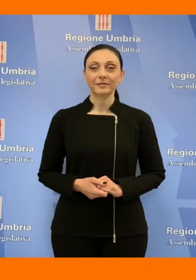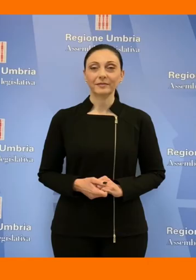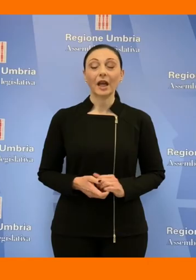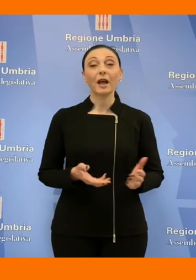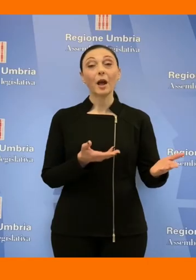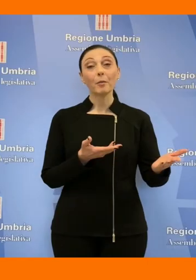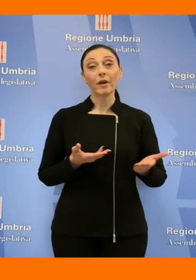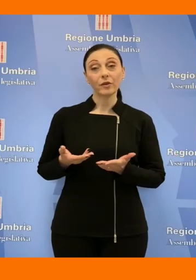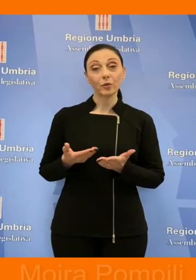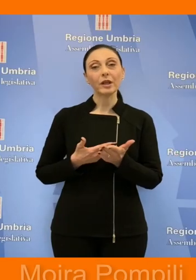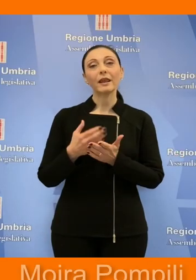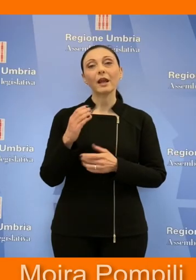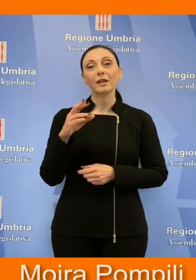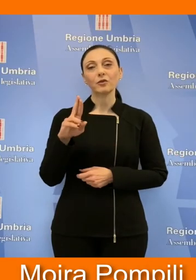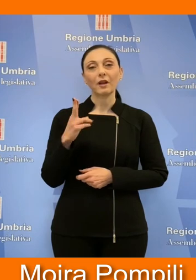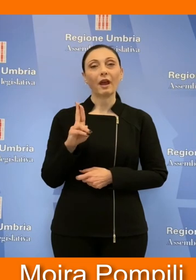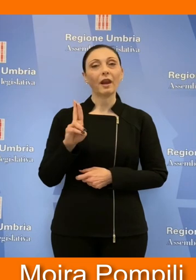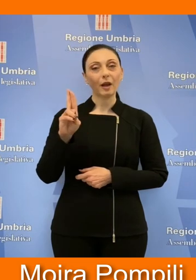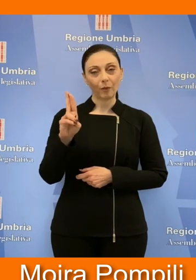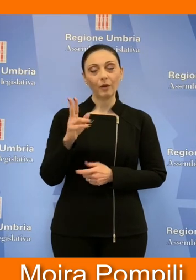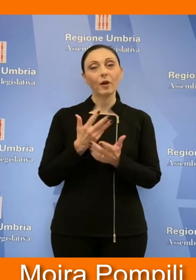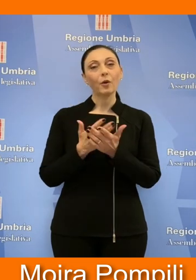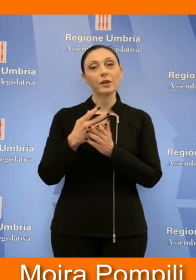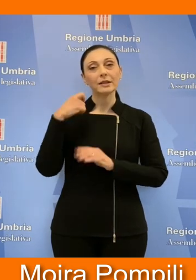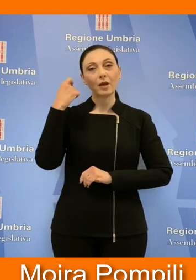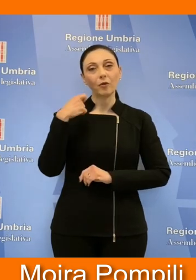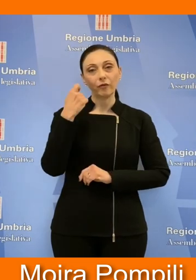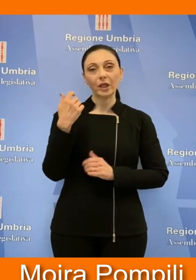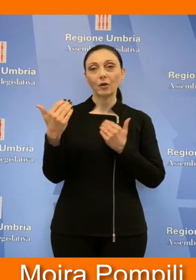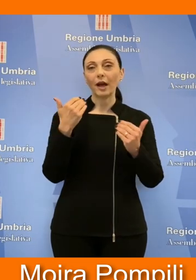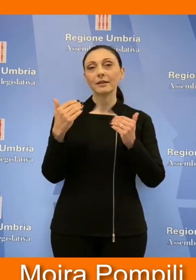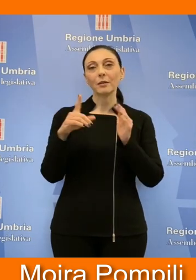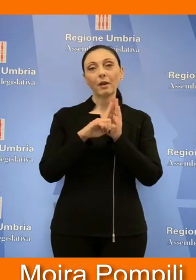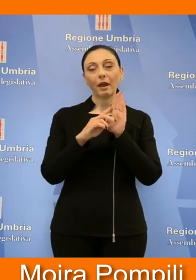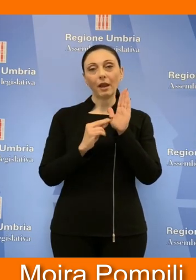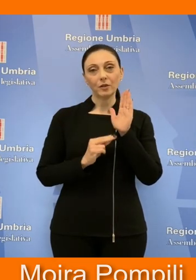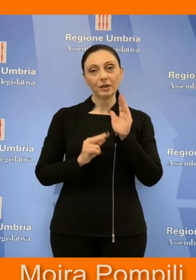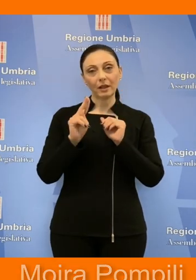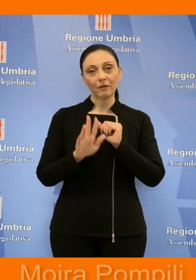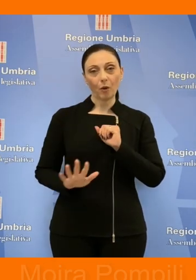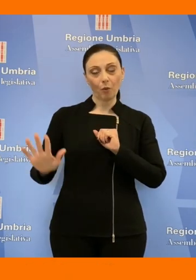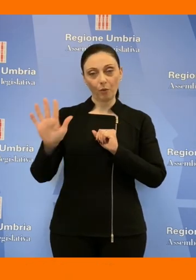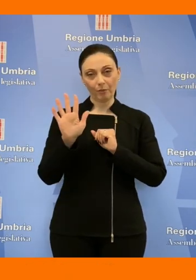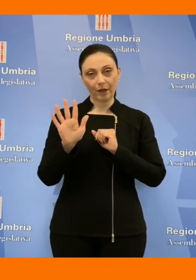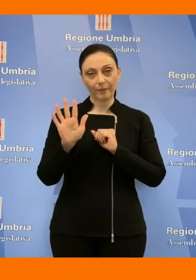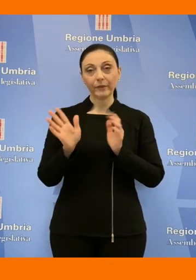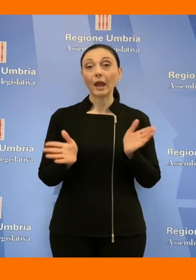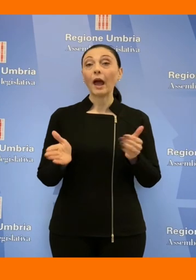Benvenuti a TeleCRU, notiziario video dell'Assemblea Legislativa dell'Umbria. L'Aula di Palazzo